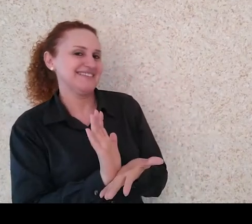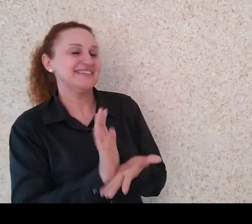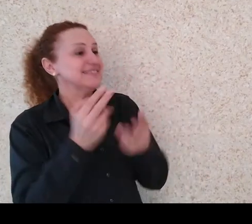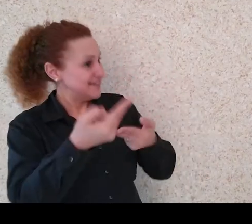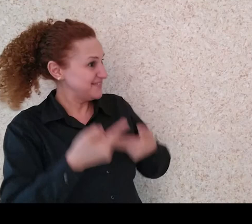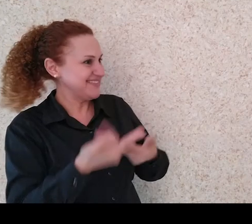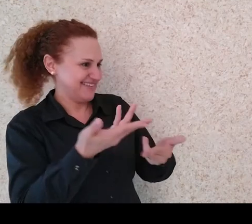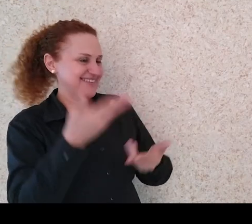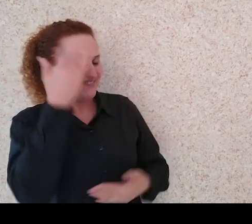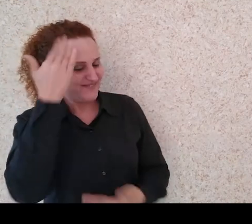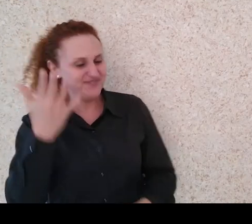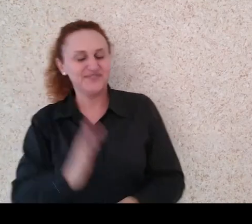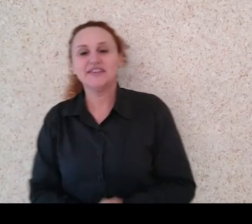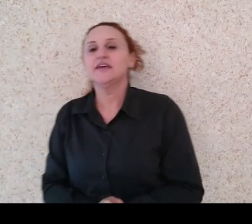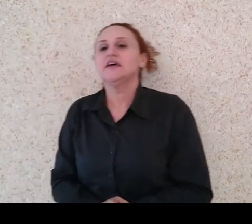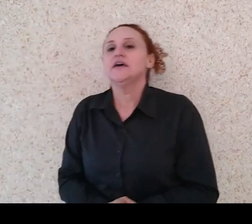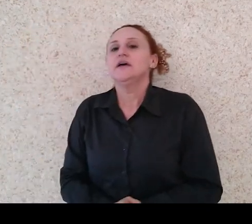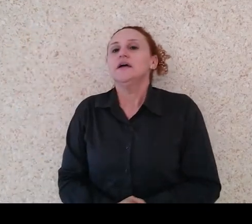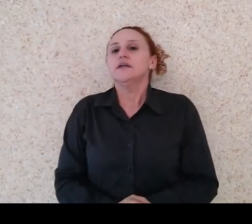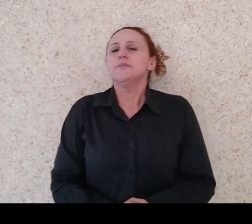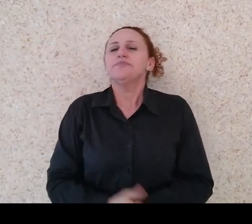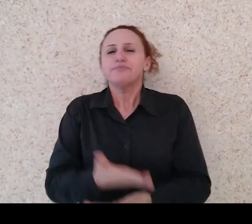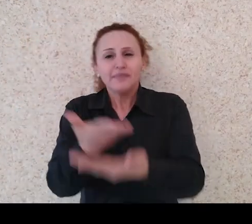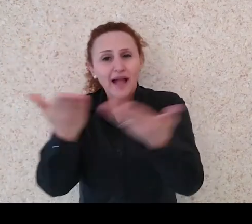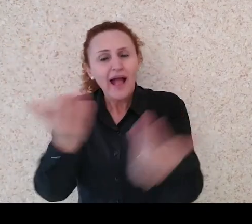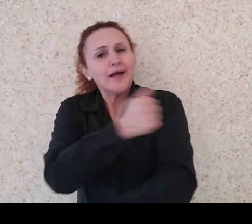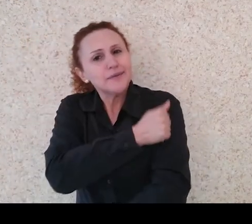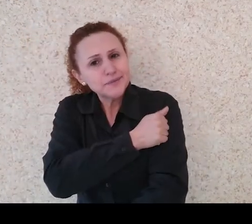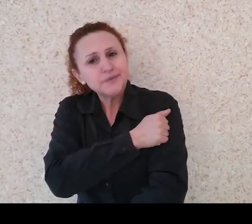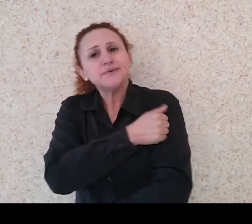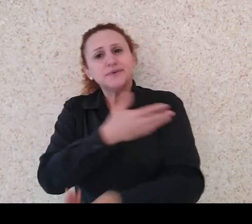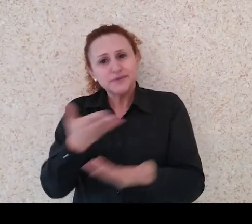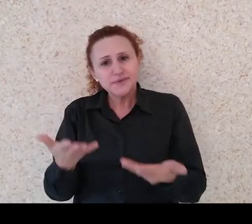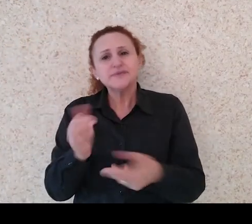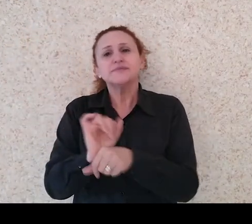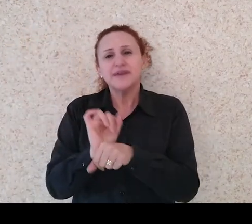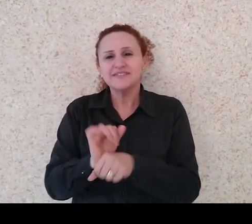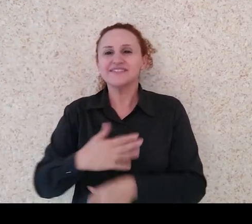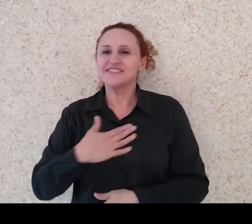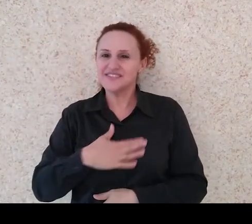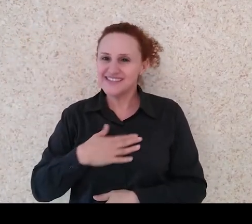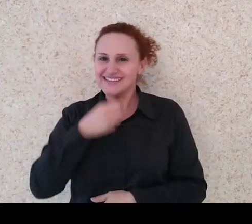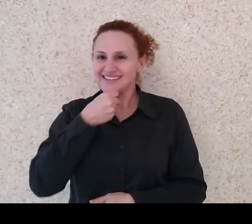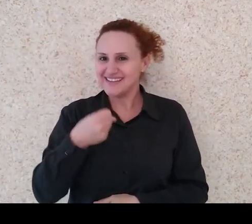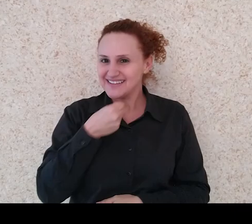Pessoal, espero que vocês tenham gostado dessa entrevista. Até mais. Tchau.